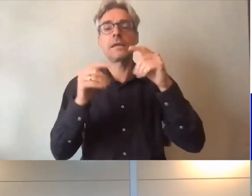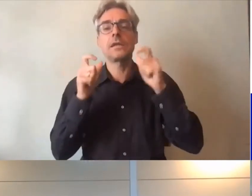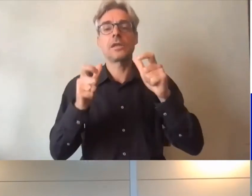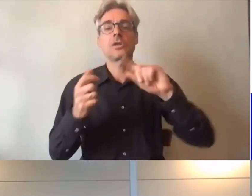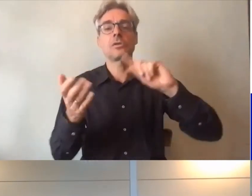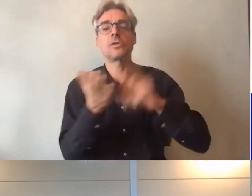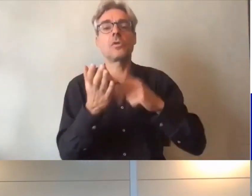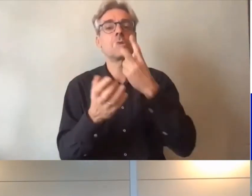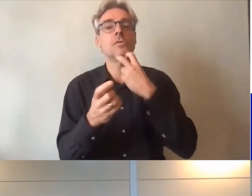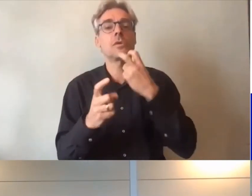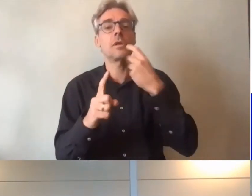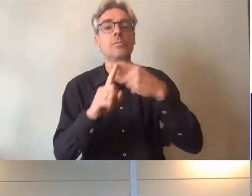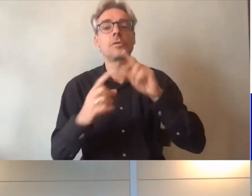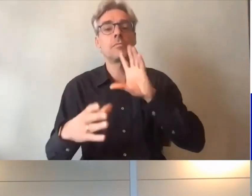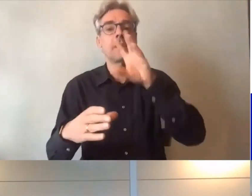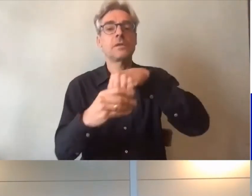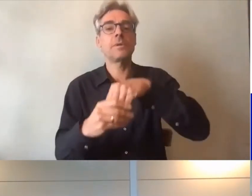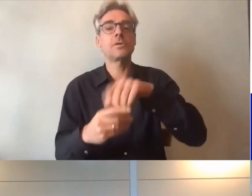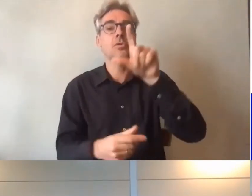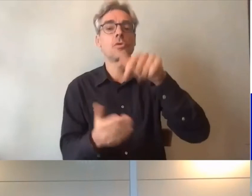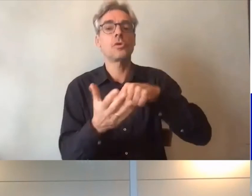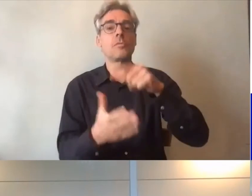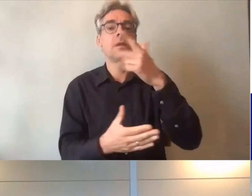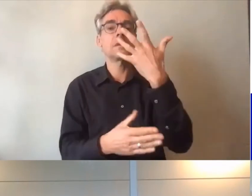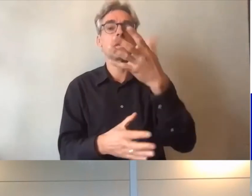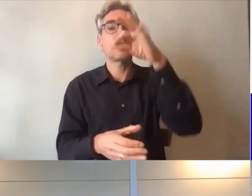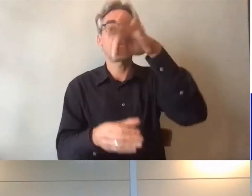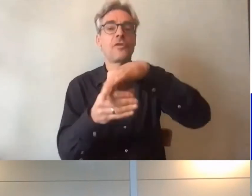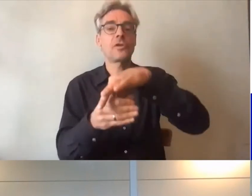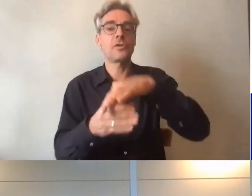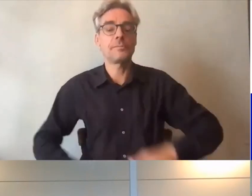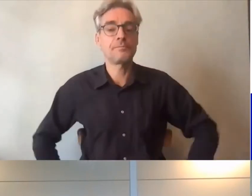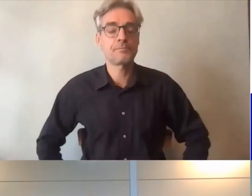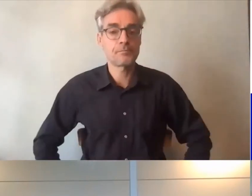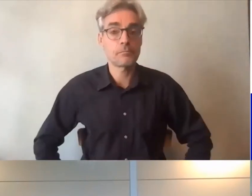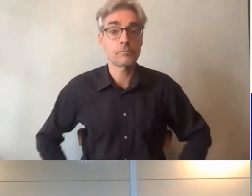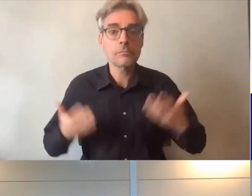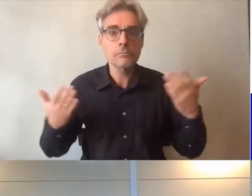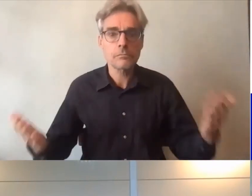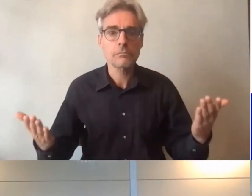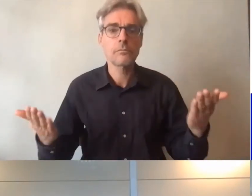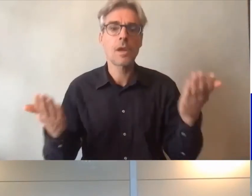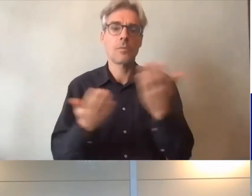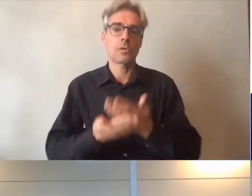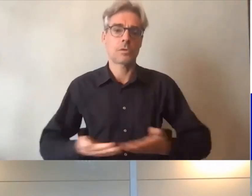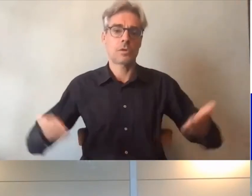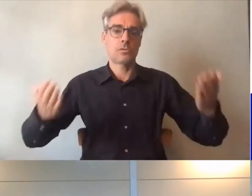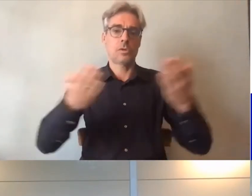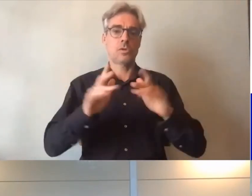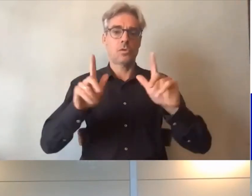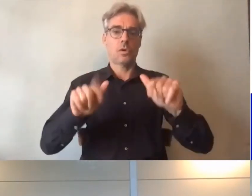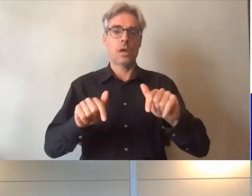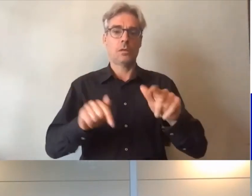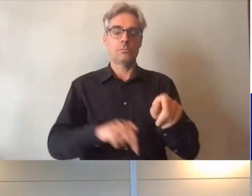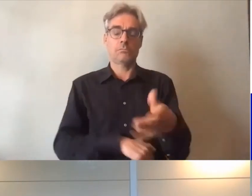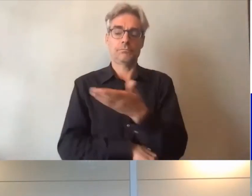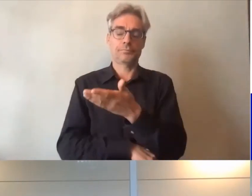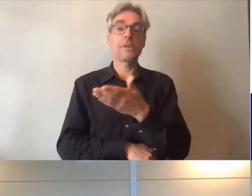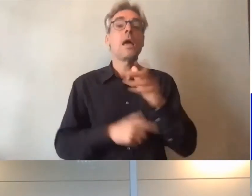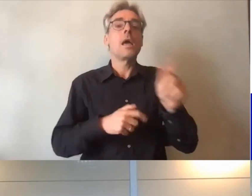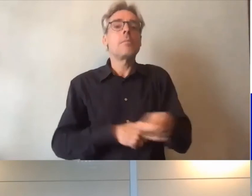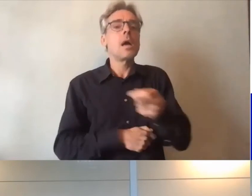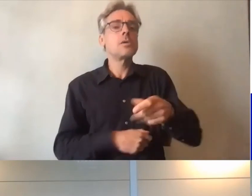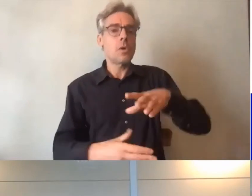citoyenneté et la participation et dans ce cadre-là bien entendu la